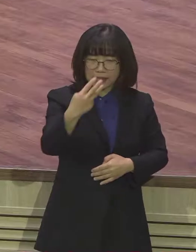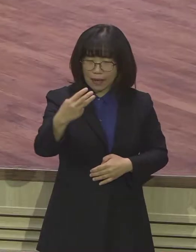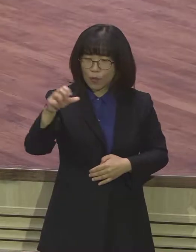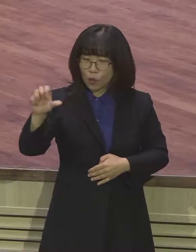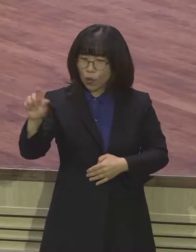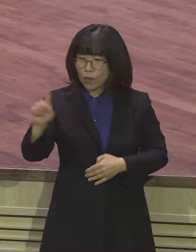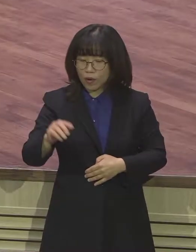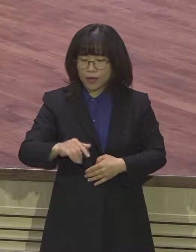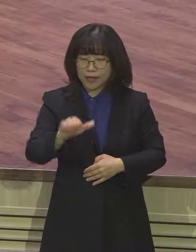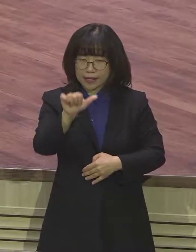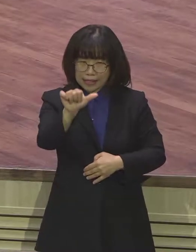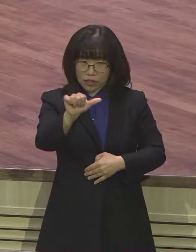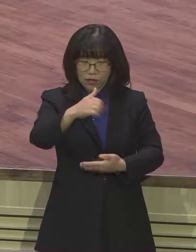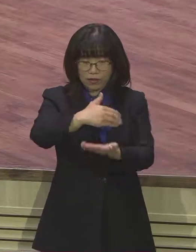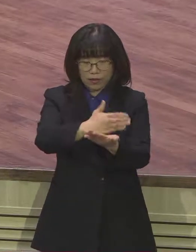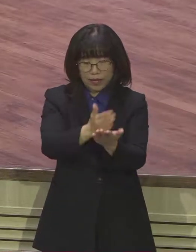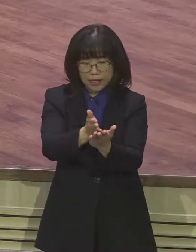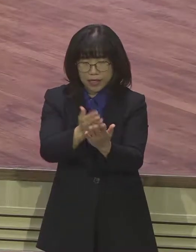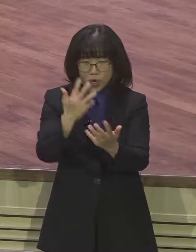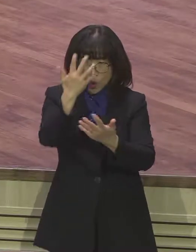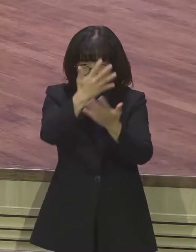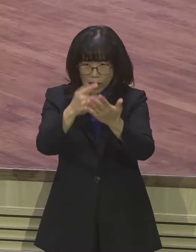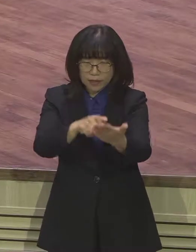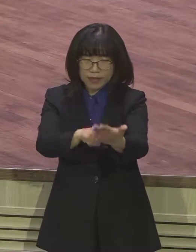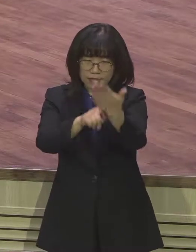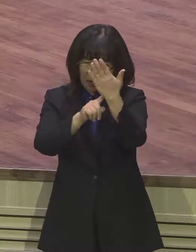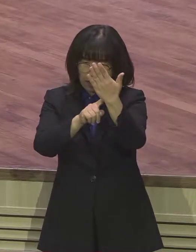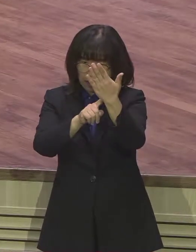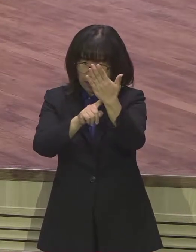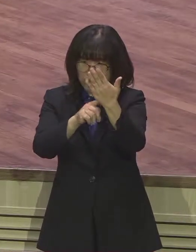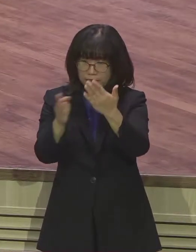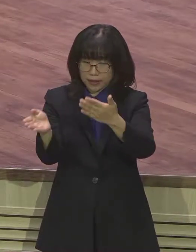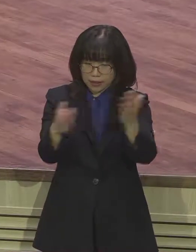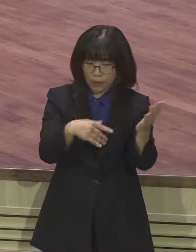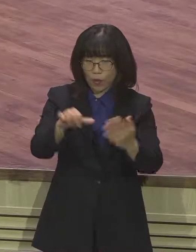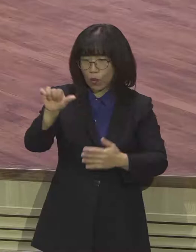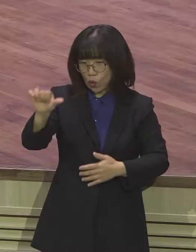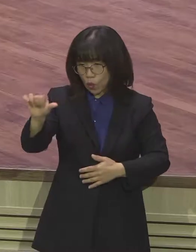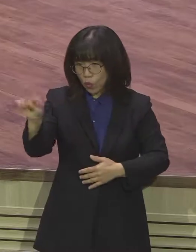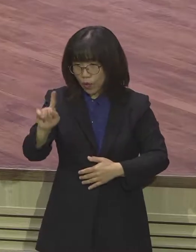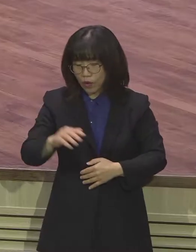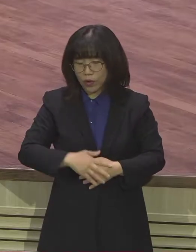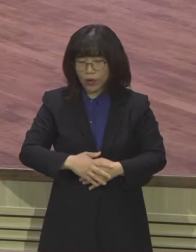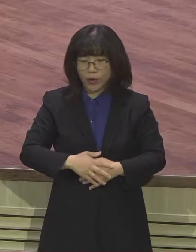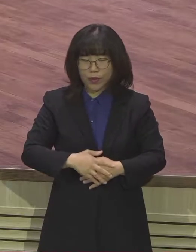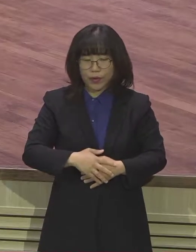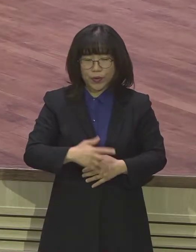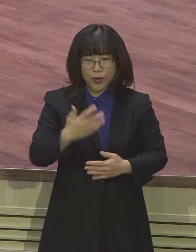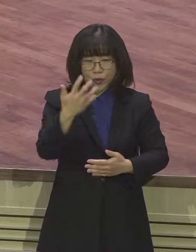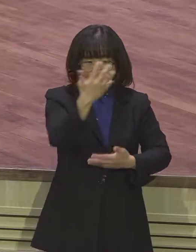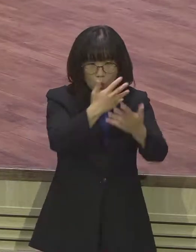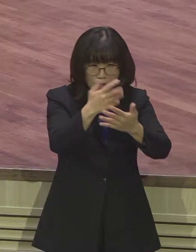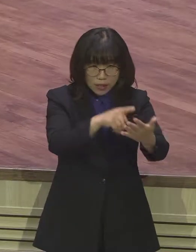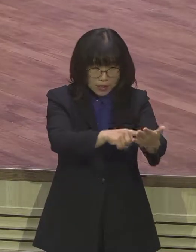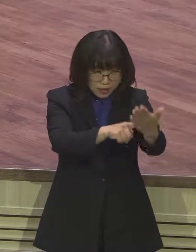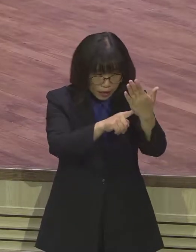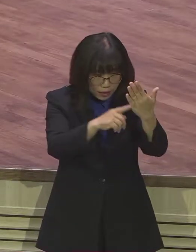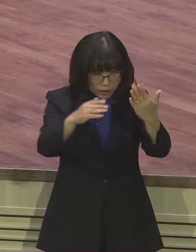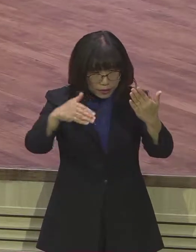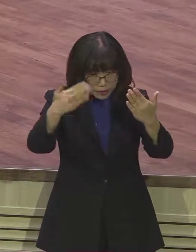환상을 의미하고 있습니다. 마지막으로 그 5라는 숫자는 바로 5가지 환상 이후에 멸망 이후에 하나님이 주시는